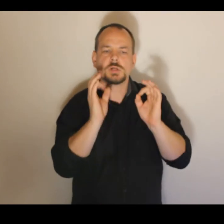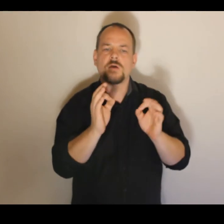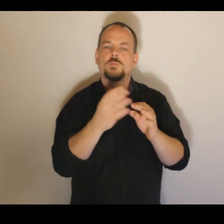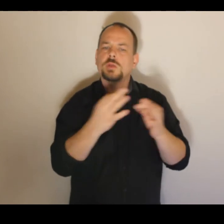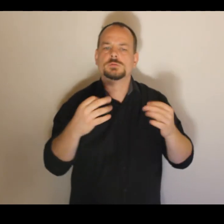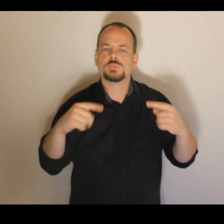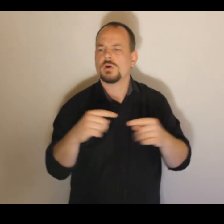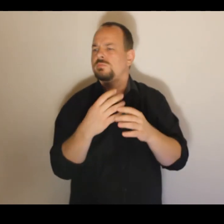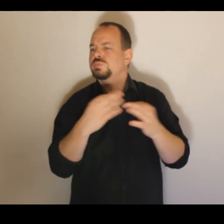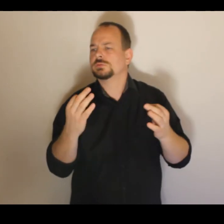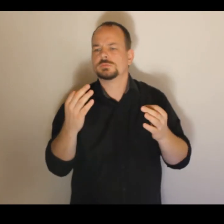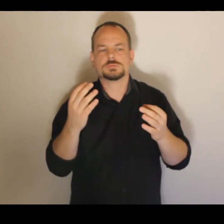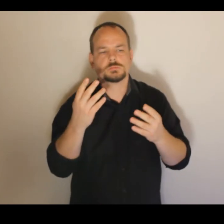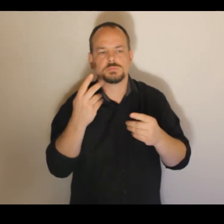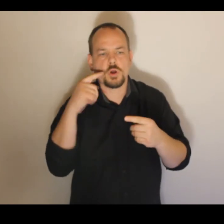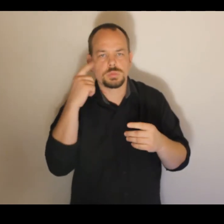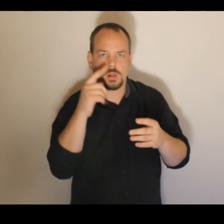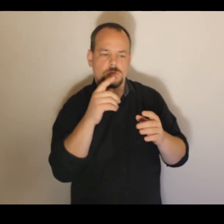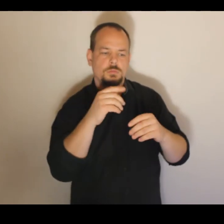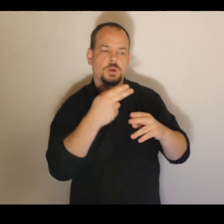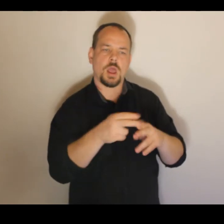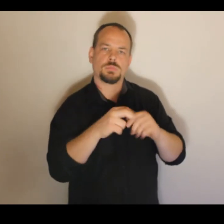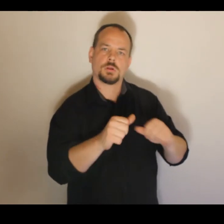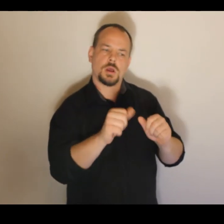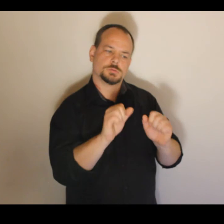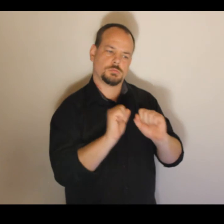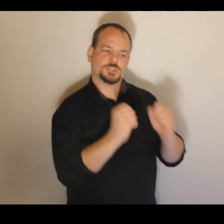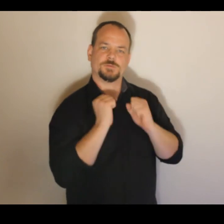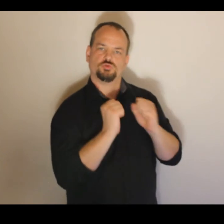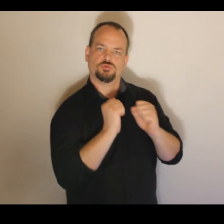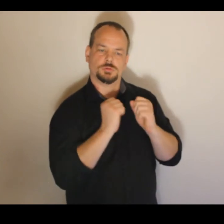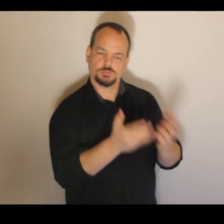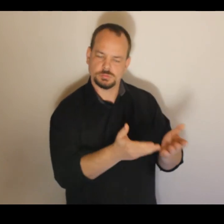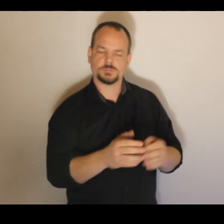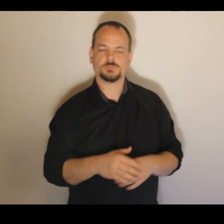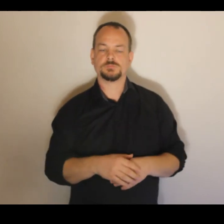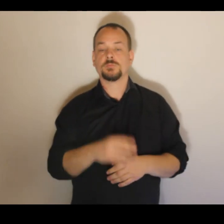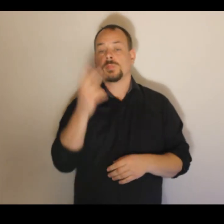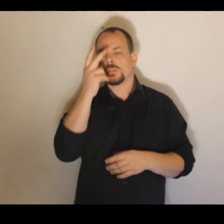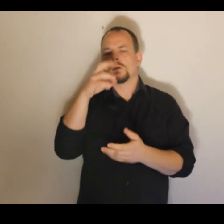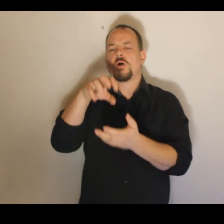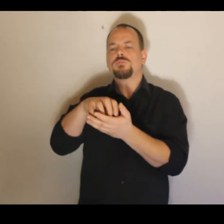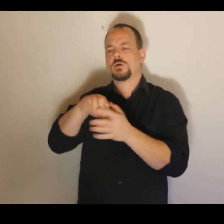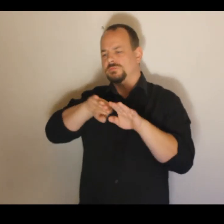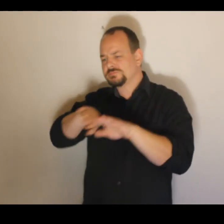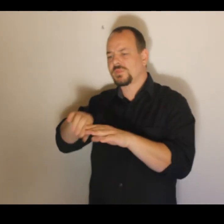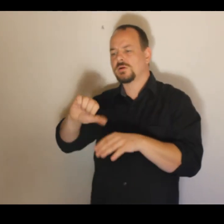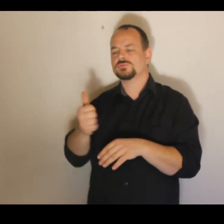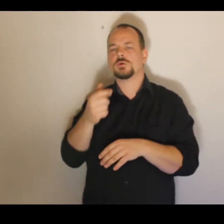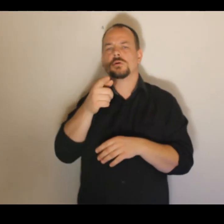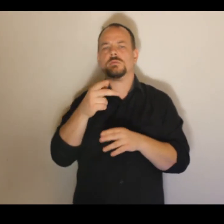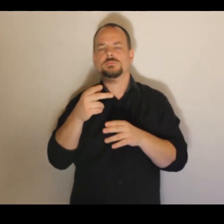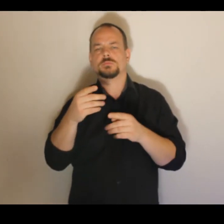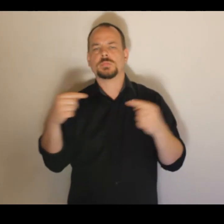rehabilitovat. Podstatně zajímavější oblasti jsou tzv. protetické robotické